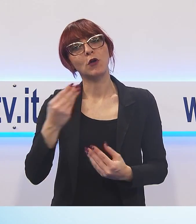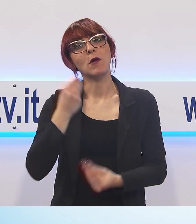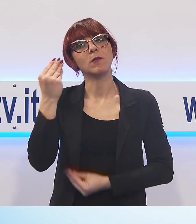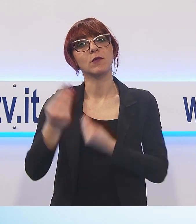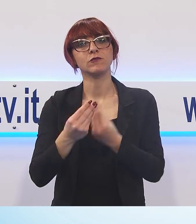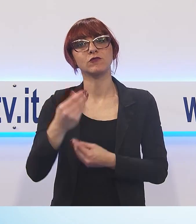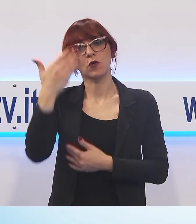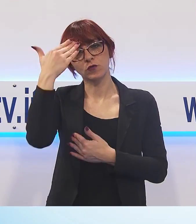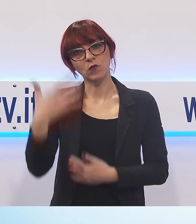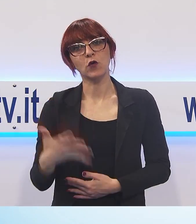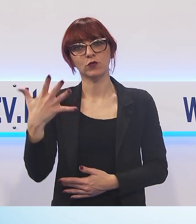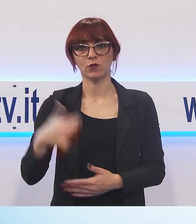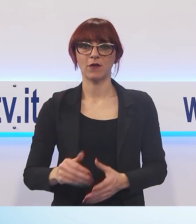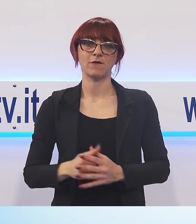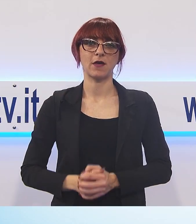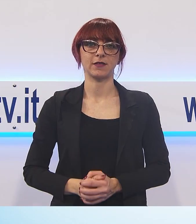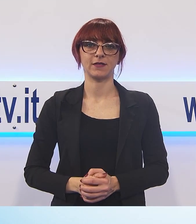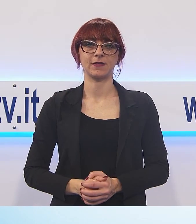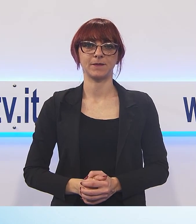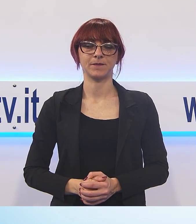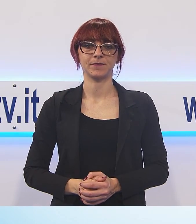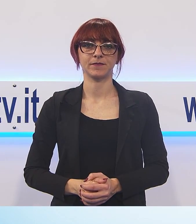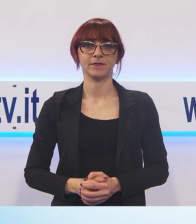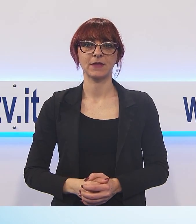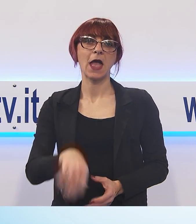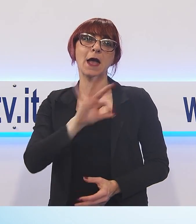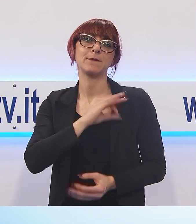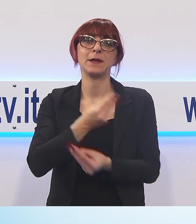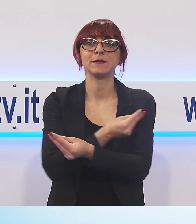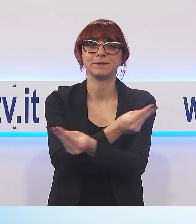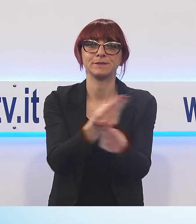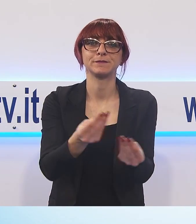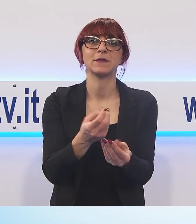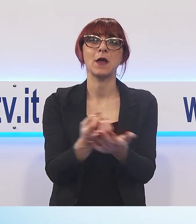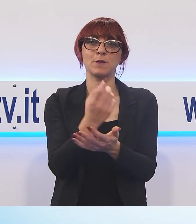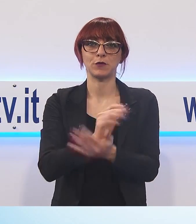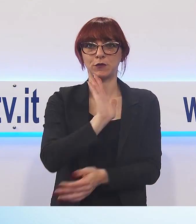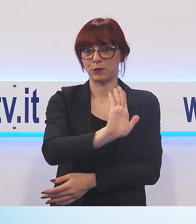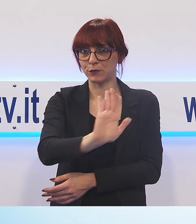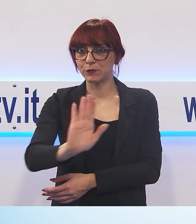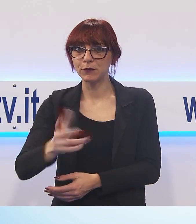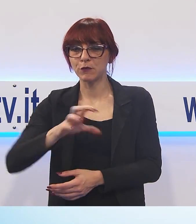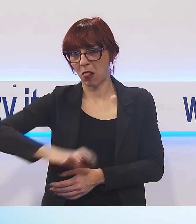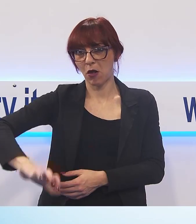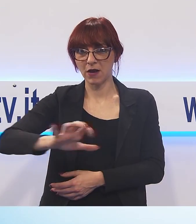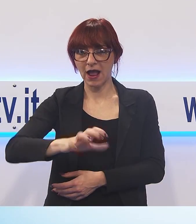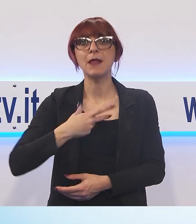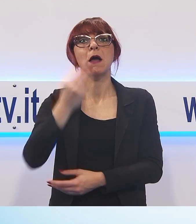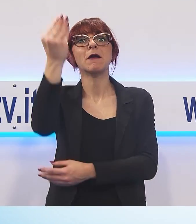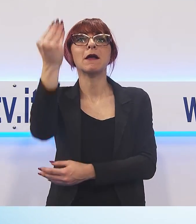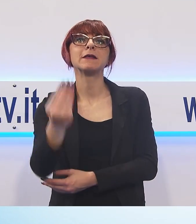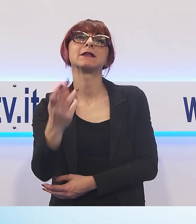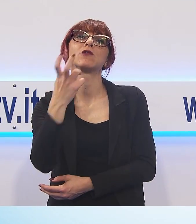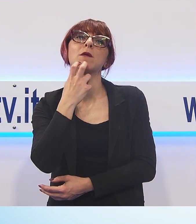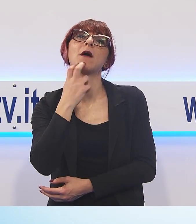consegnati a partecipanti, dai prodotti tipici locali fino alla bellissima statua in stelle di Minucciano, scolpita naturalmente nel bellissimo